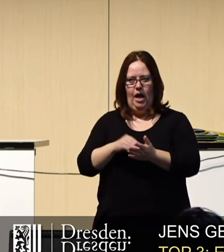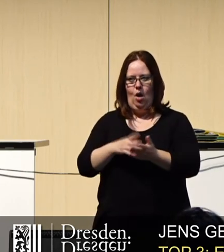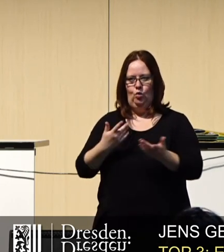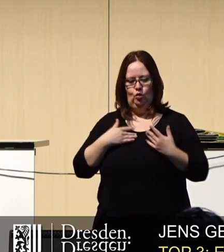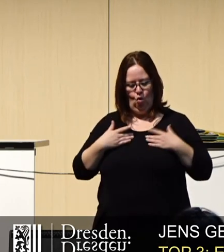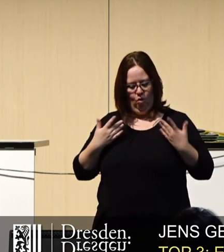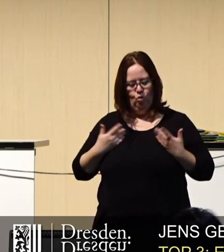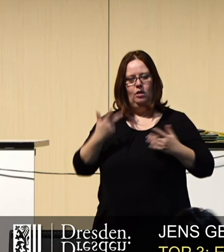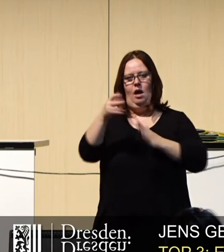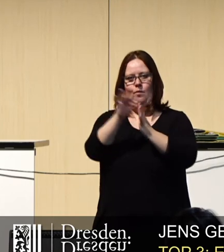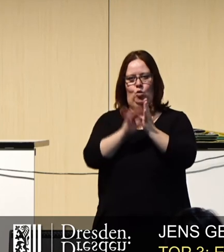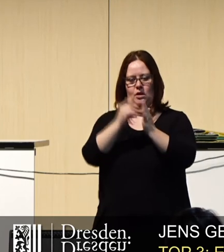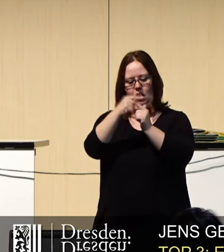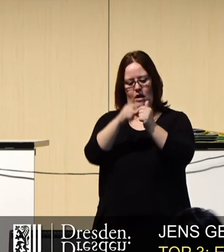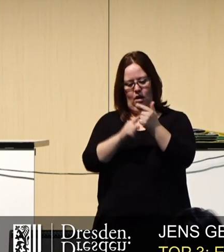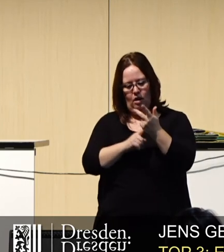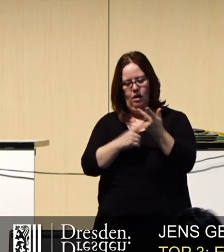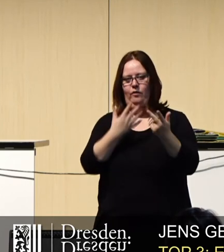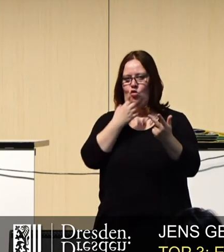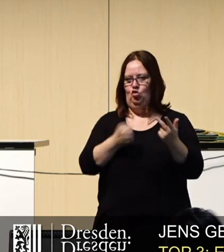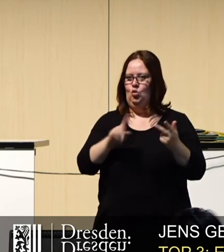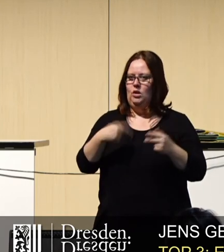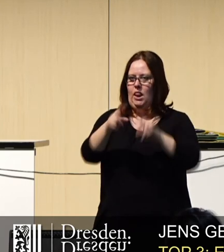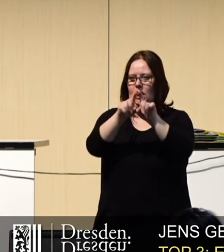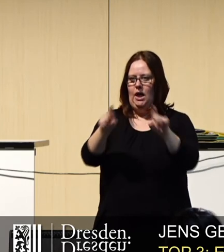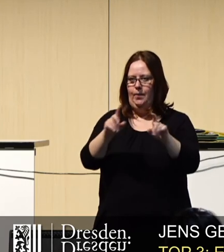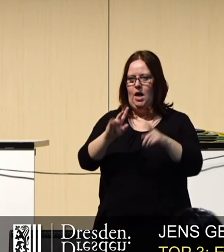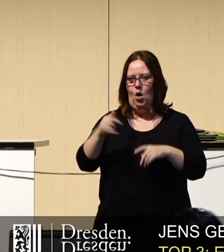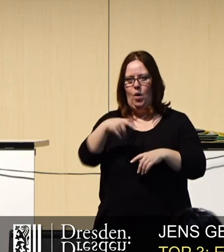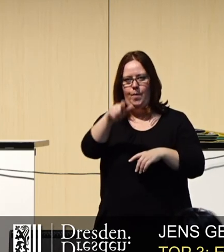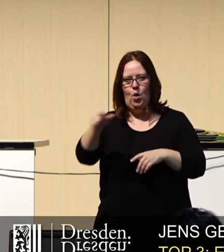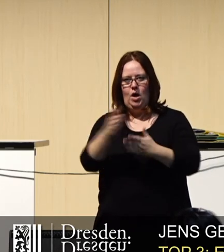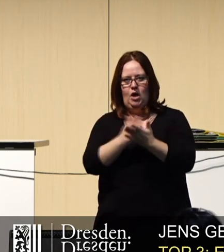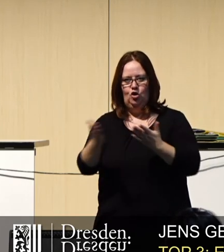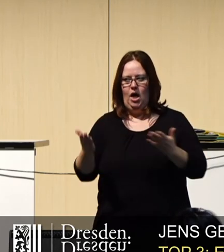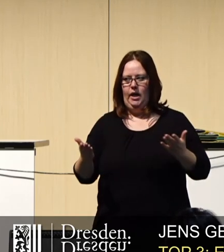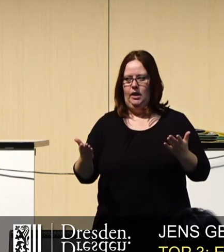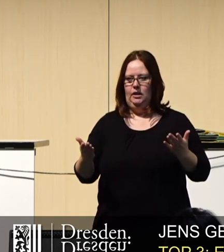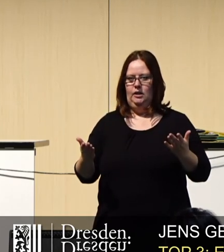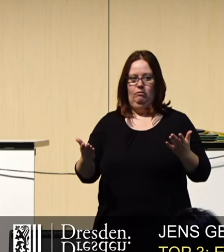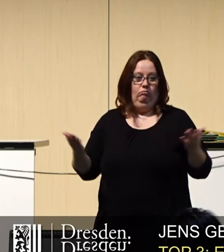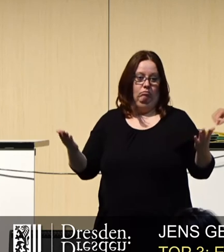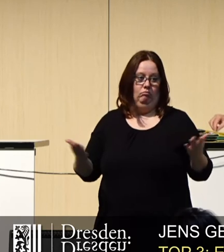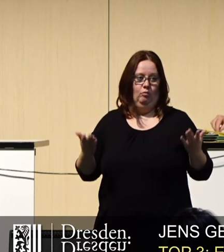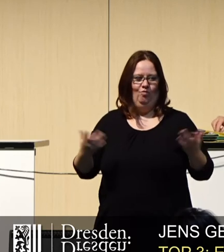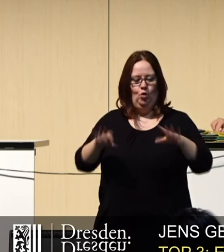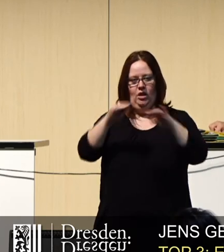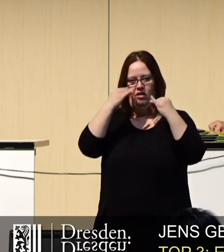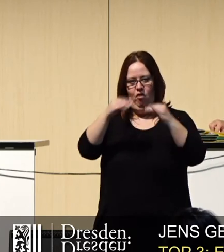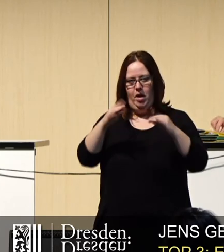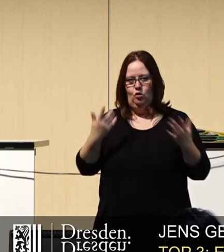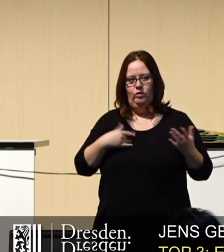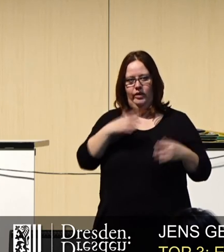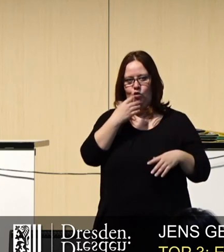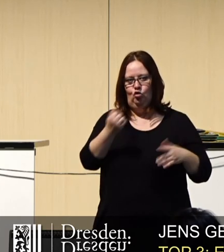in drei Punkte gefasst und in dem Thema ein Bürgerentscheid, unsere Information, wie